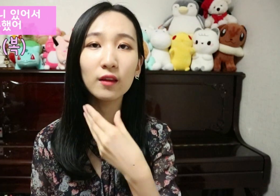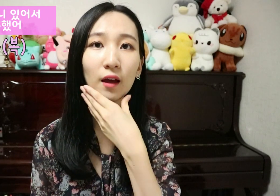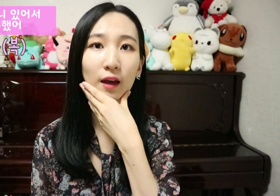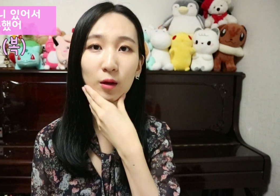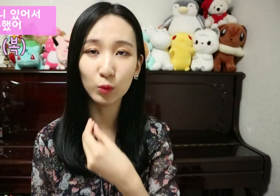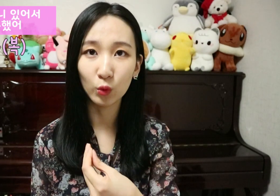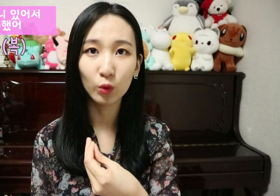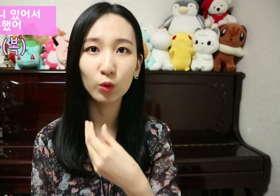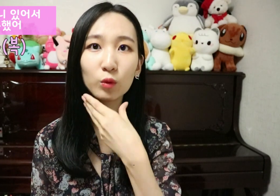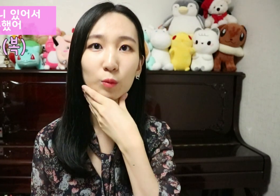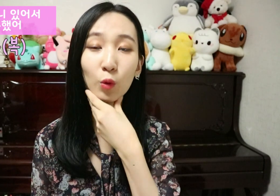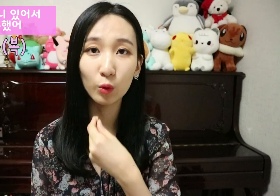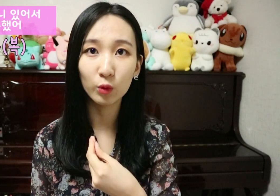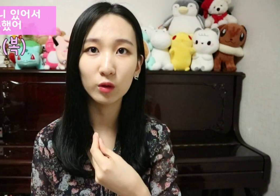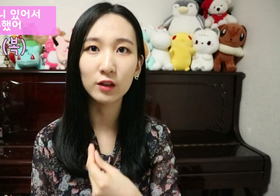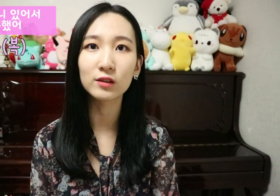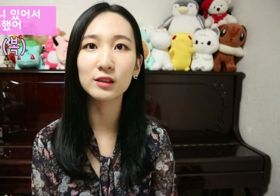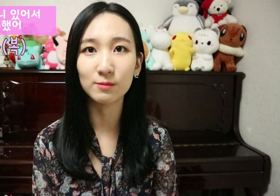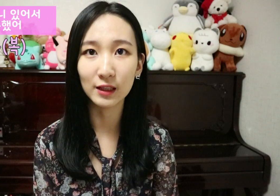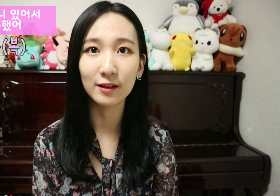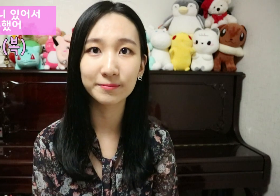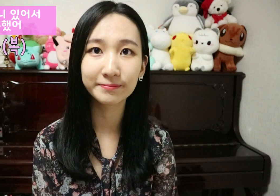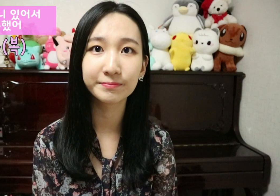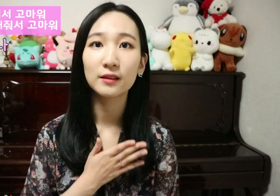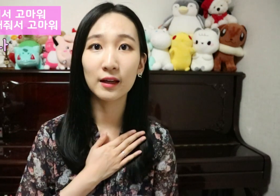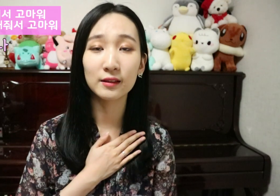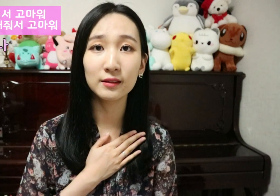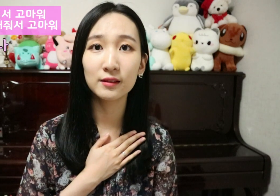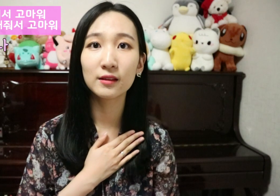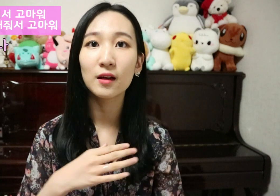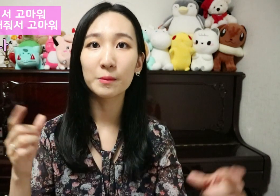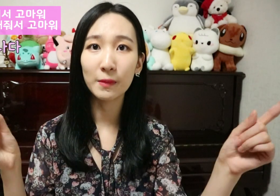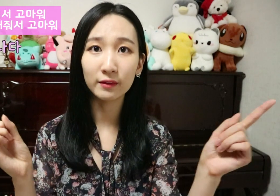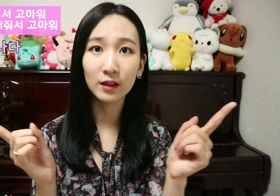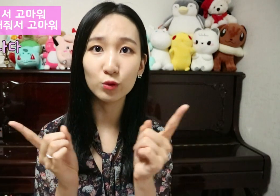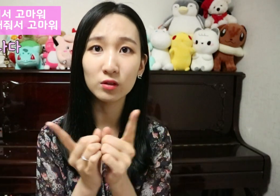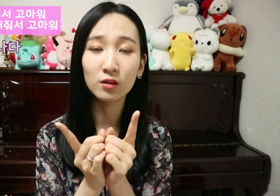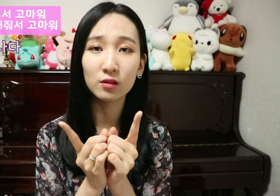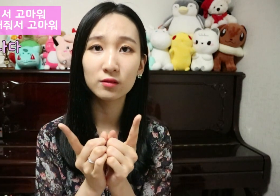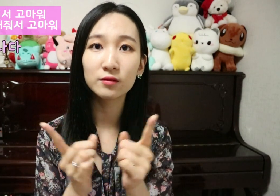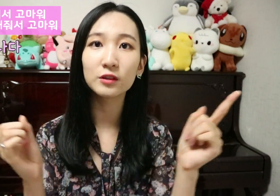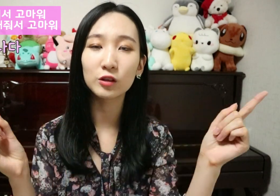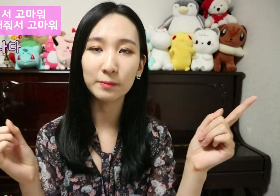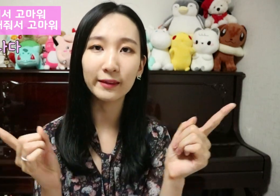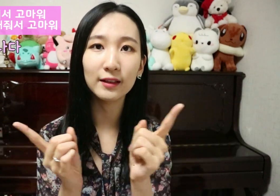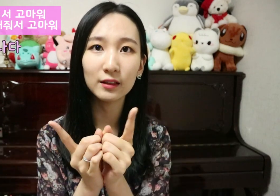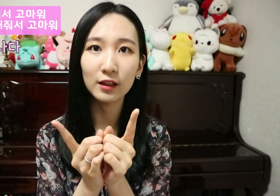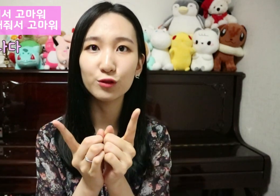행복 복 이런 뜻입니다 나를 만나줘서 이건 만나다 라는